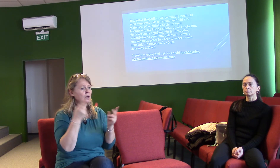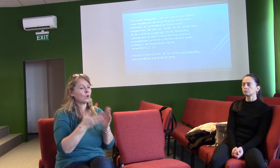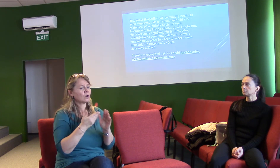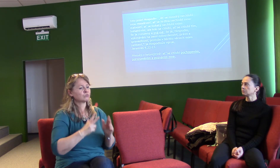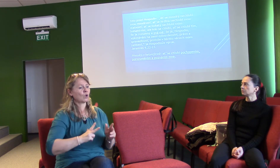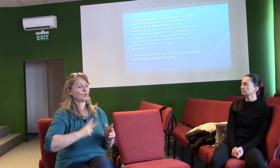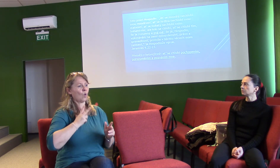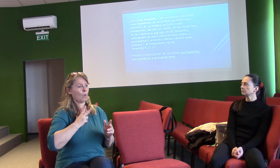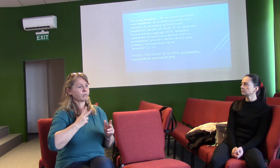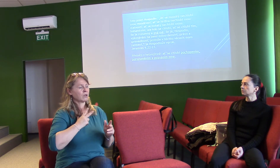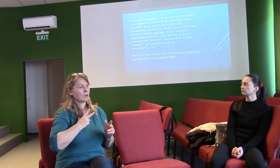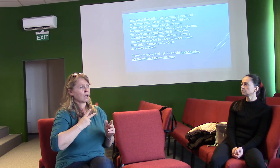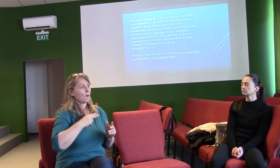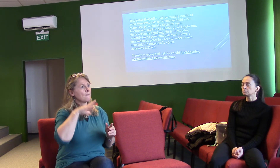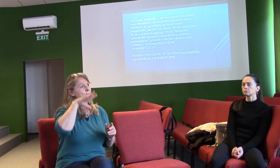porozuměním a poznáním mne,